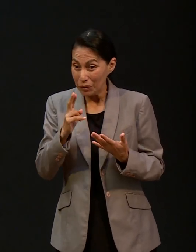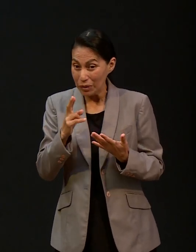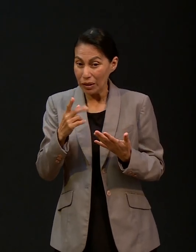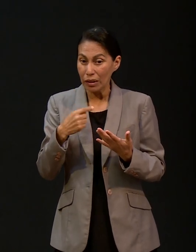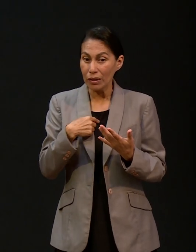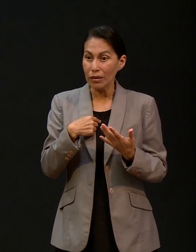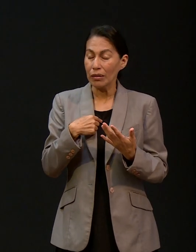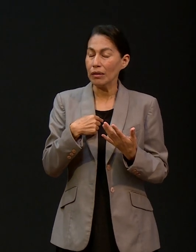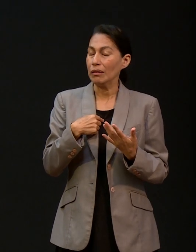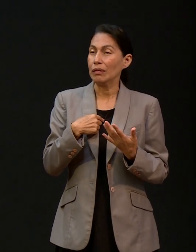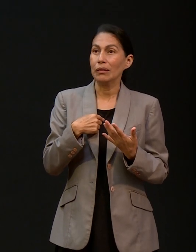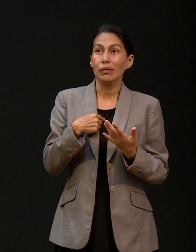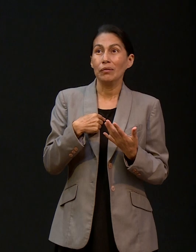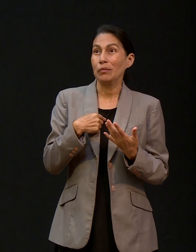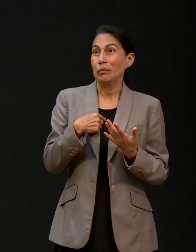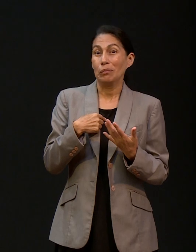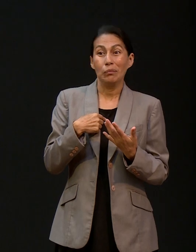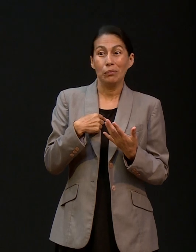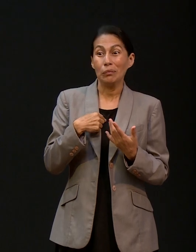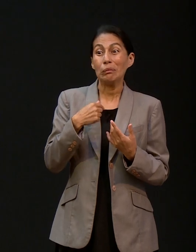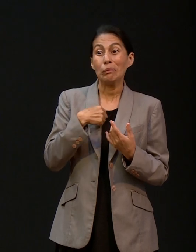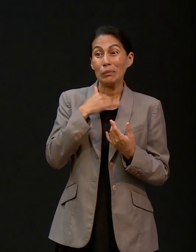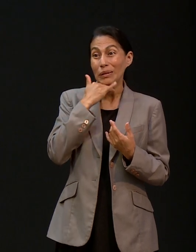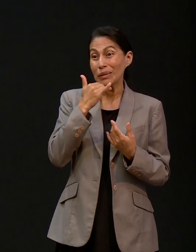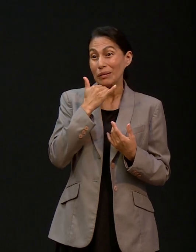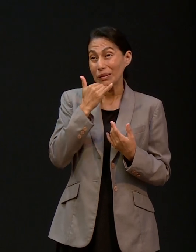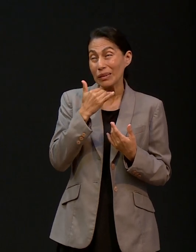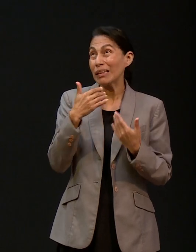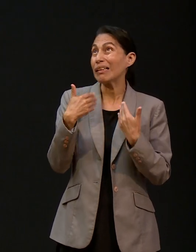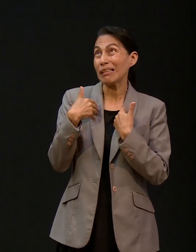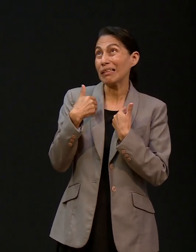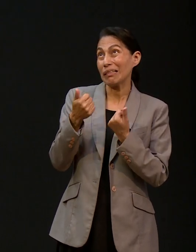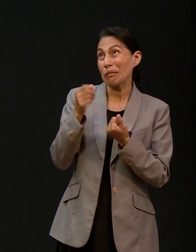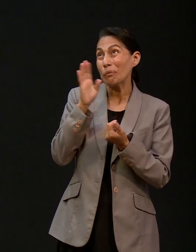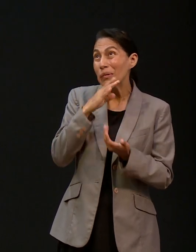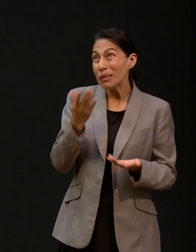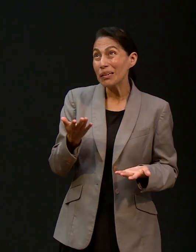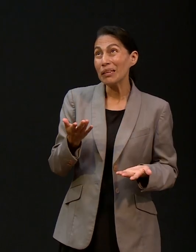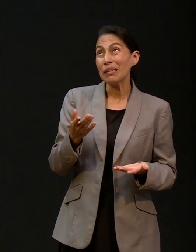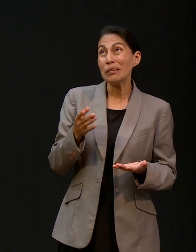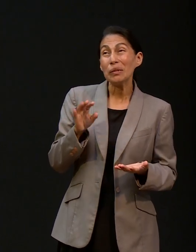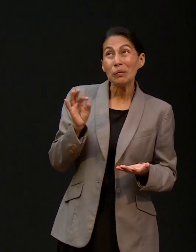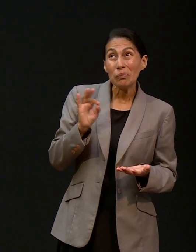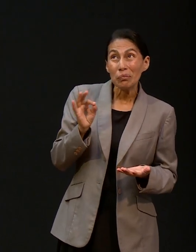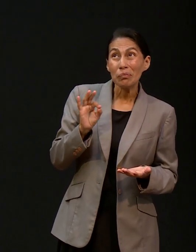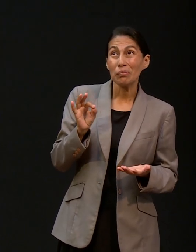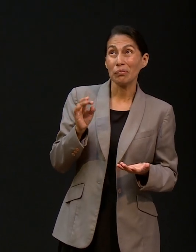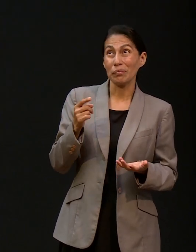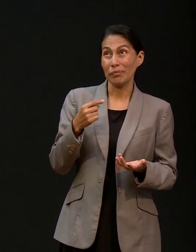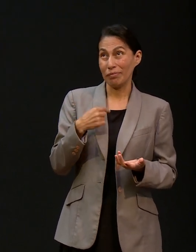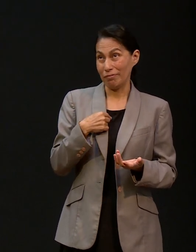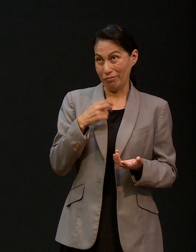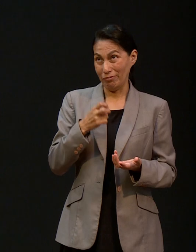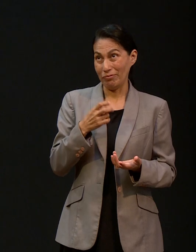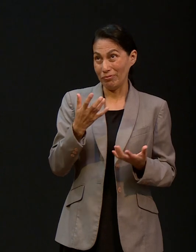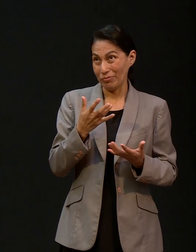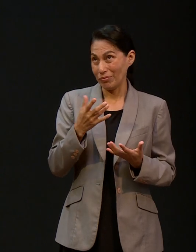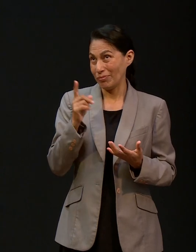Y dije, no, yo me equivoqué, dije, a lo mejor yo no entendí bien o algo pasó que... Porque en ese entonces